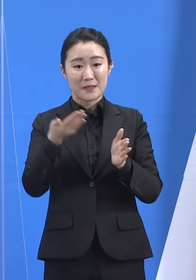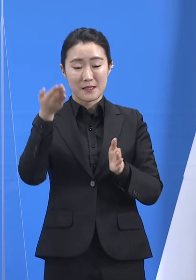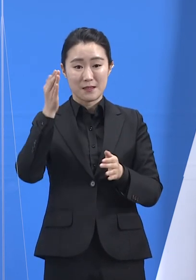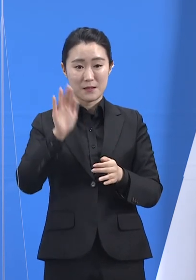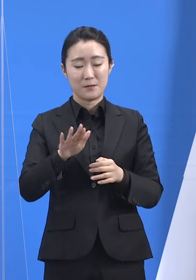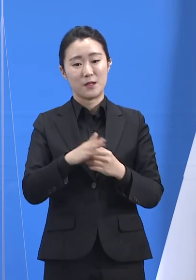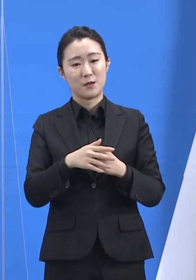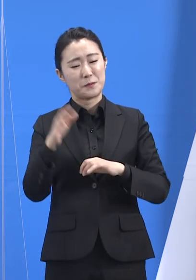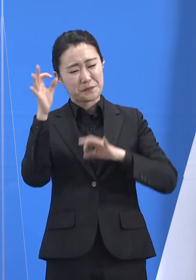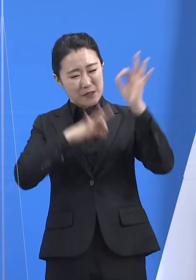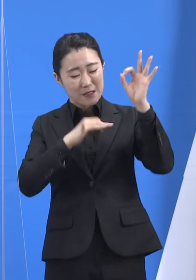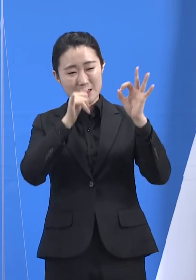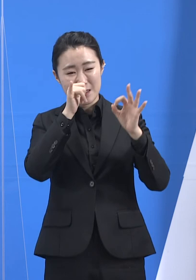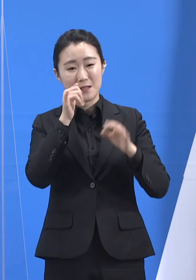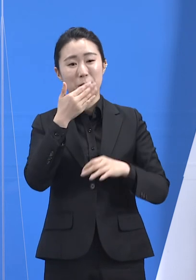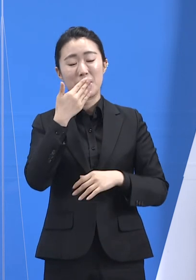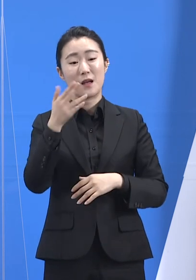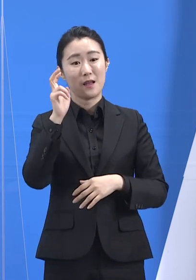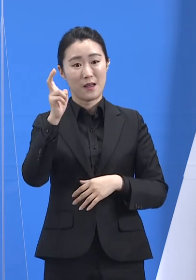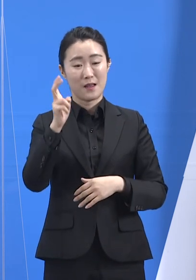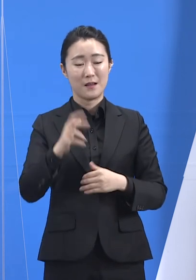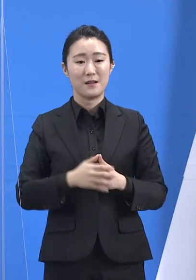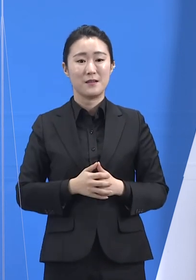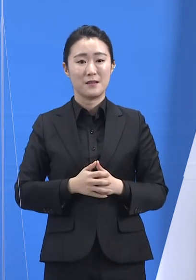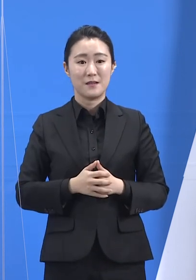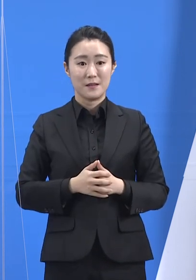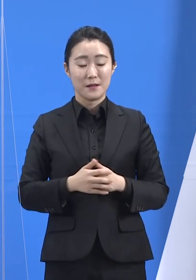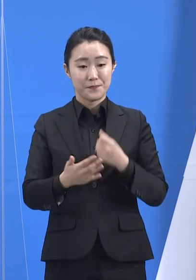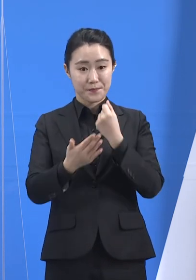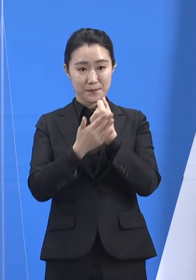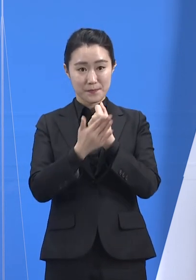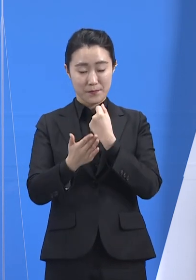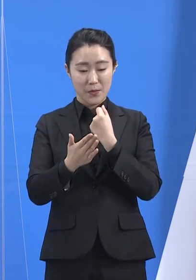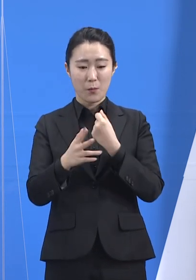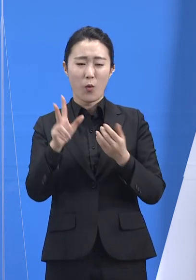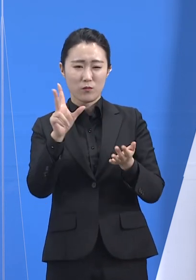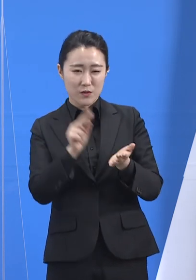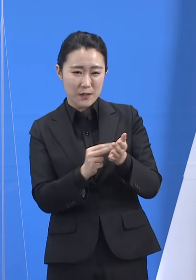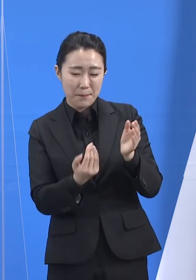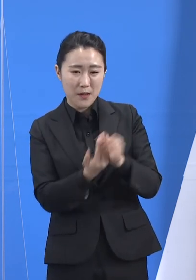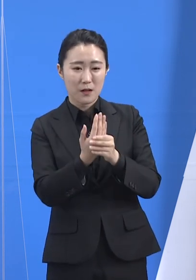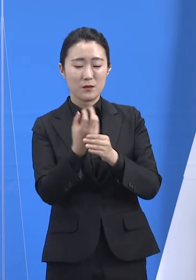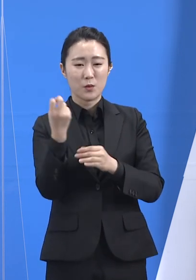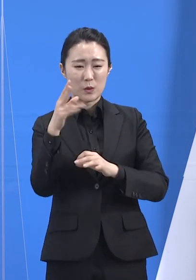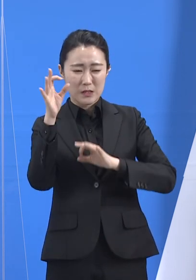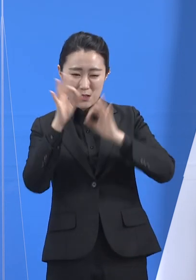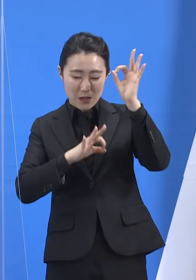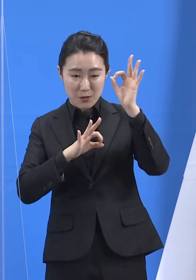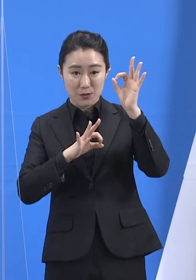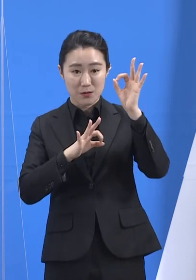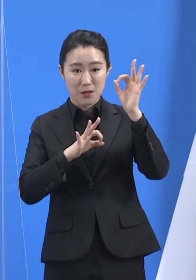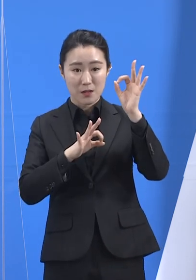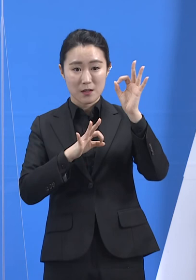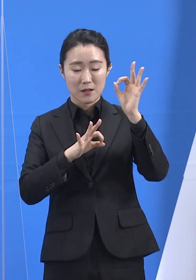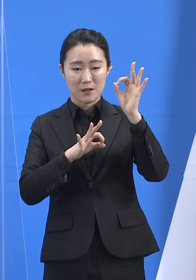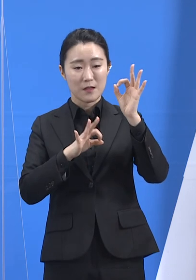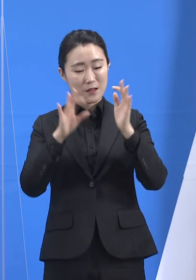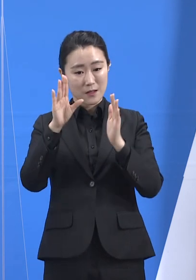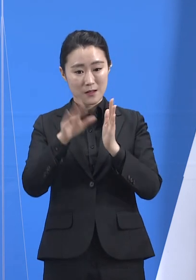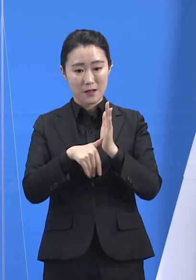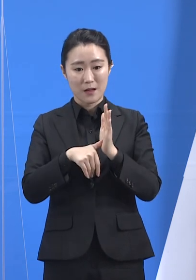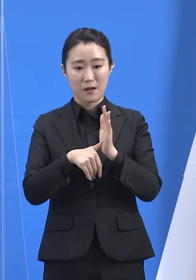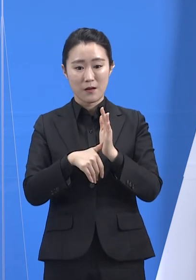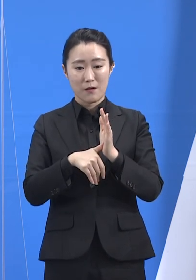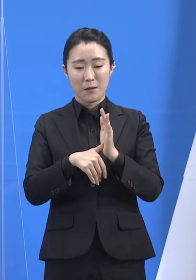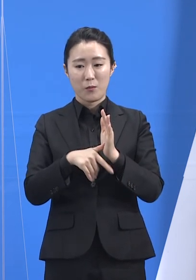준비 못지않게 시행과정 중 발생하는 문제와 오류들을 효과적으로 수집하고 수정 보완하는 것이